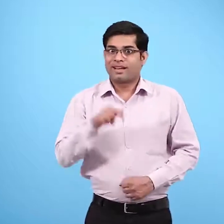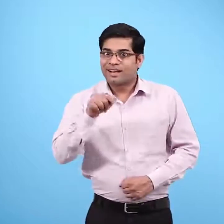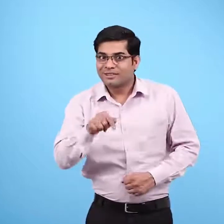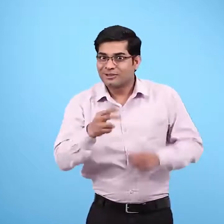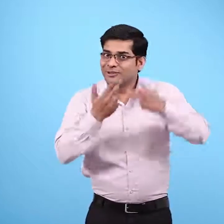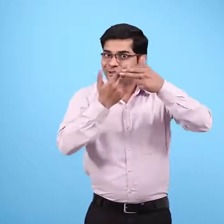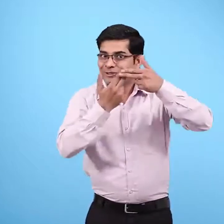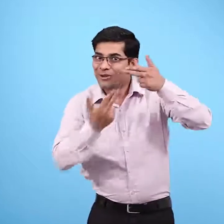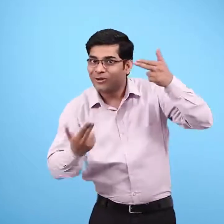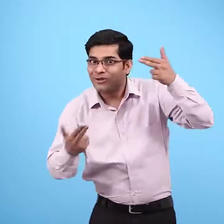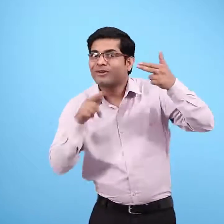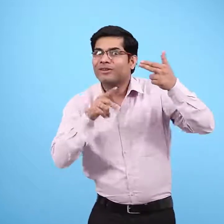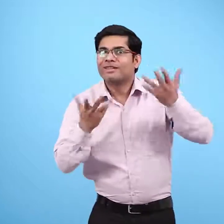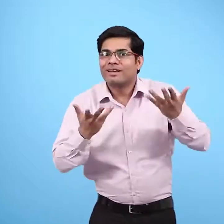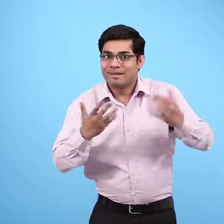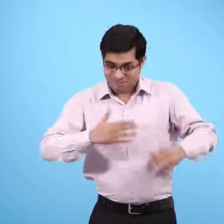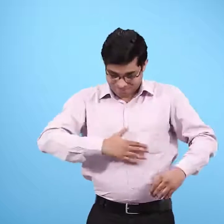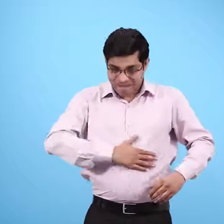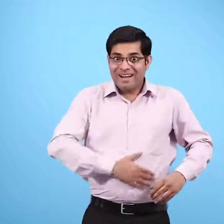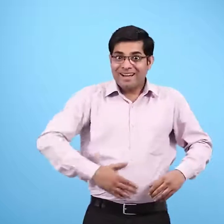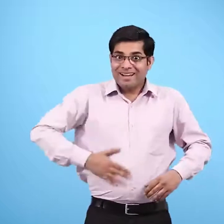कहानी खिडकी वाले पेट की